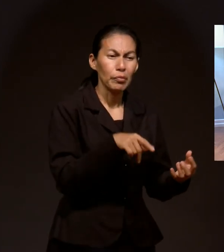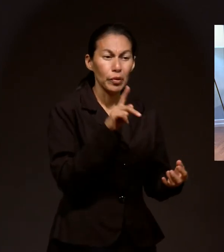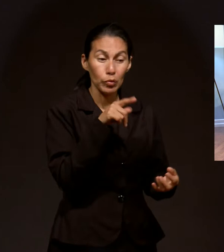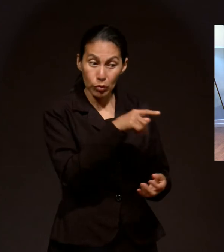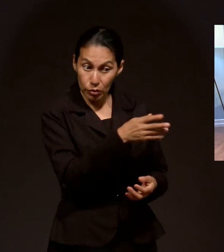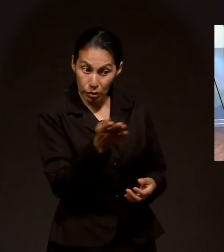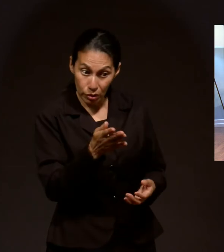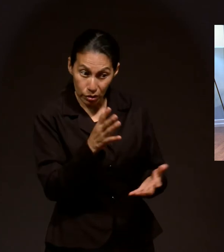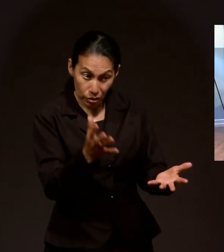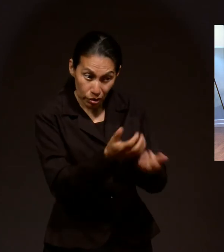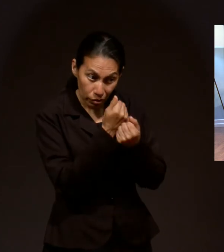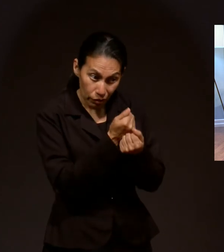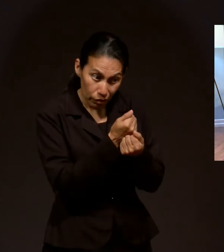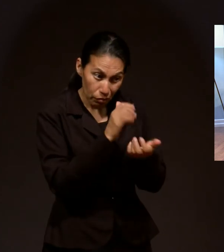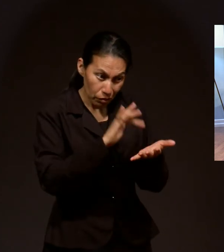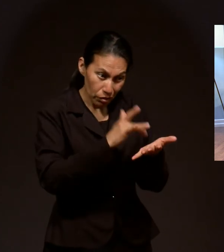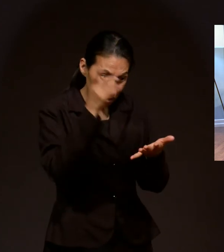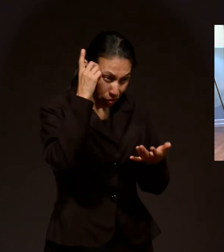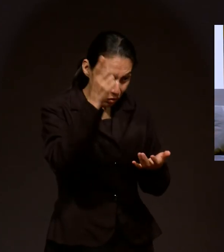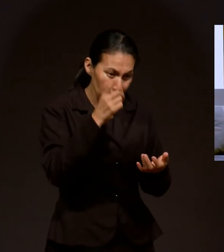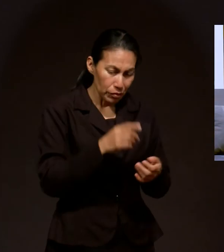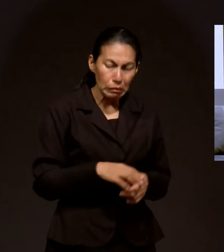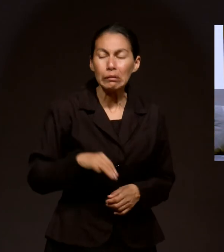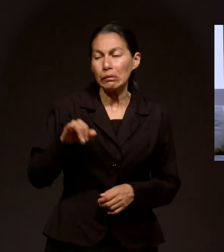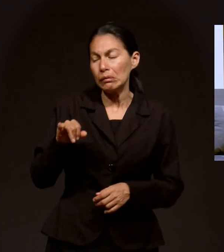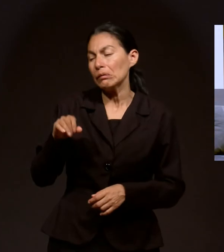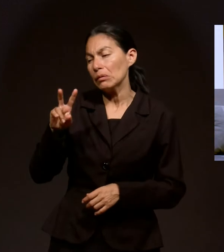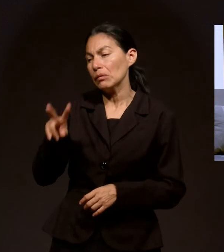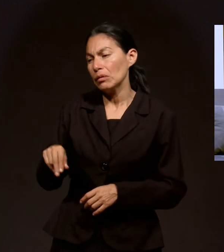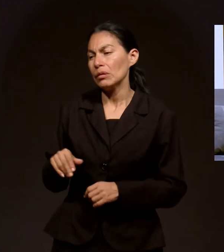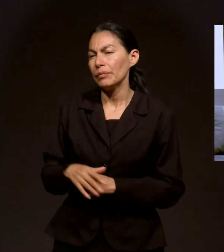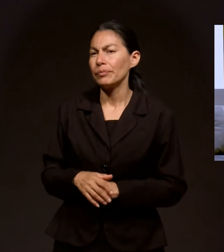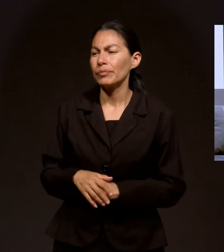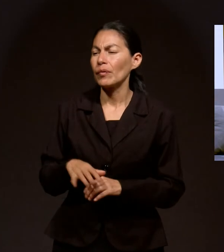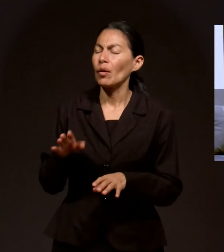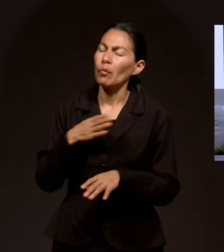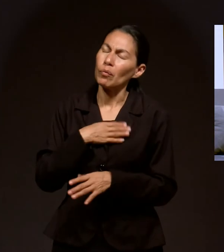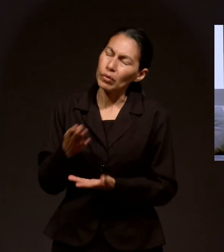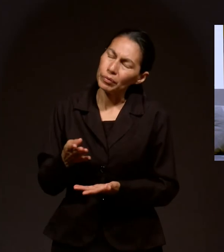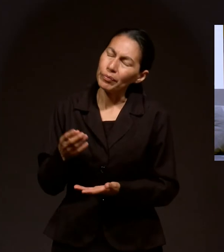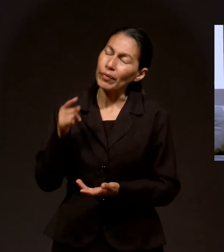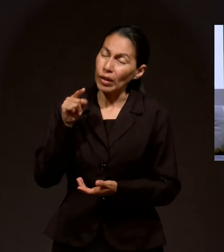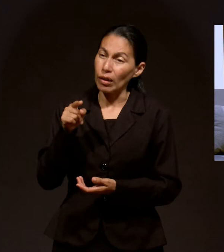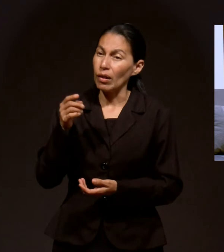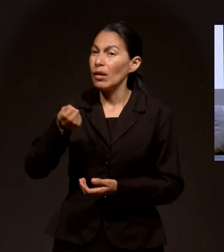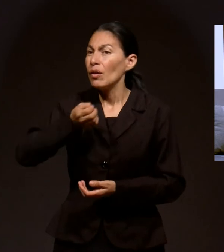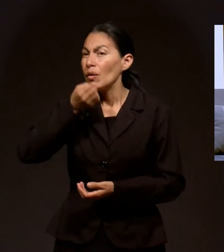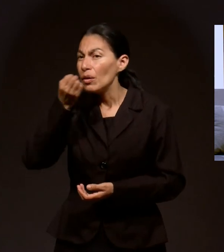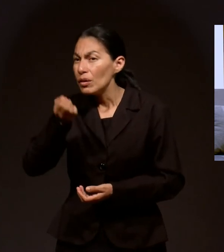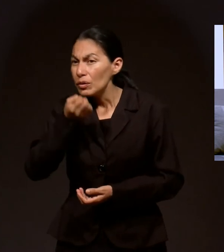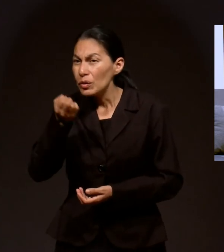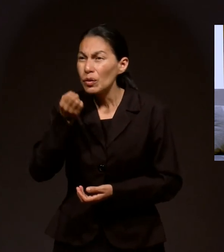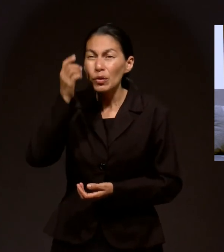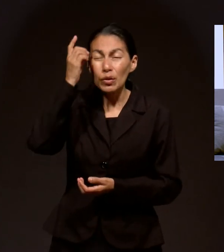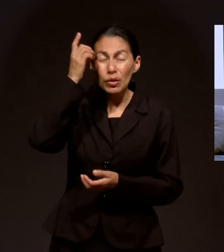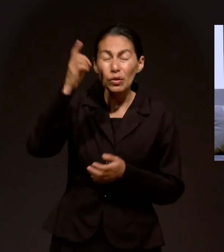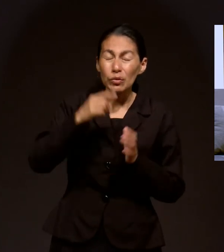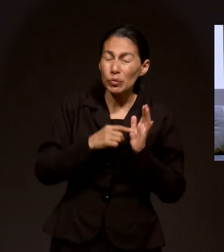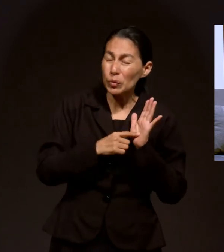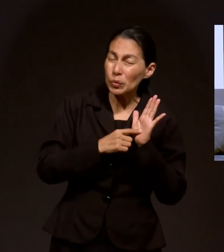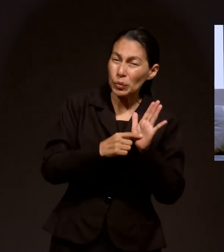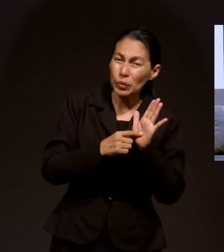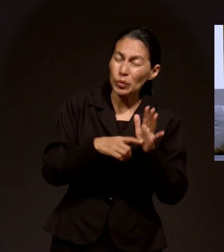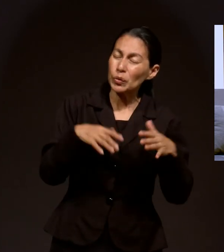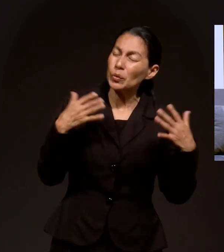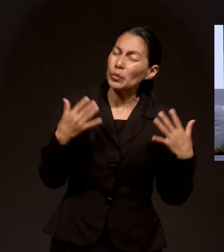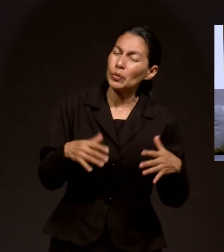libraron por la gracia de Así es, así es. Bueno, eso, el papel de la oración ahí y la manifestación de Dios se vio